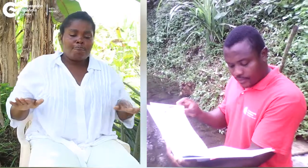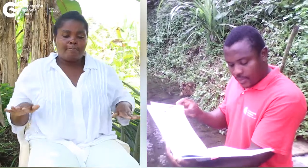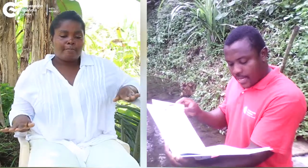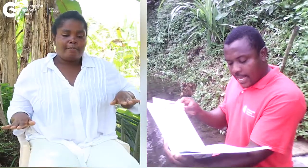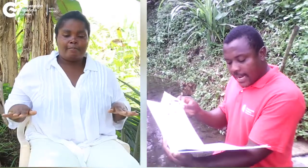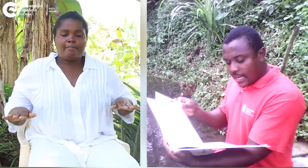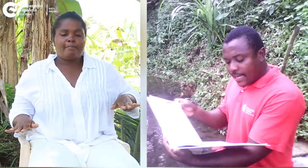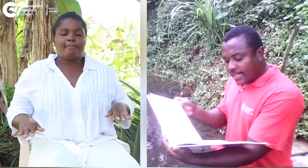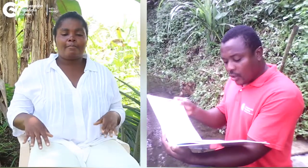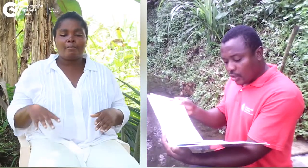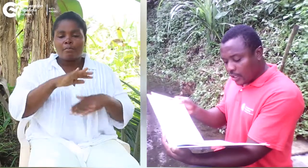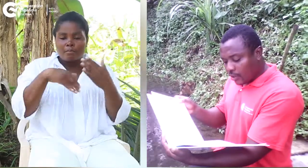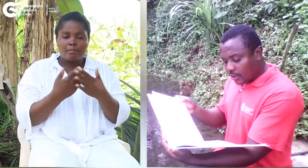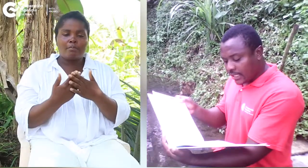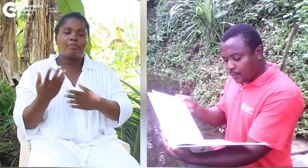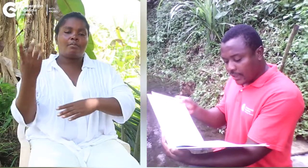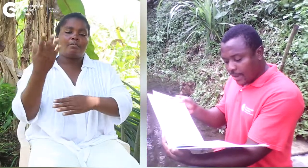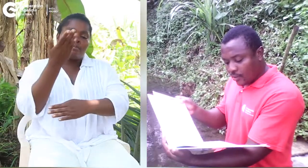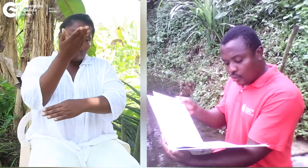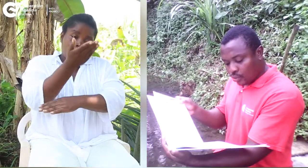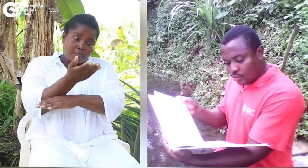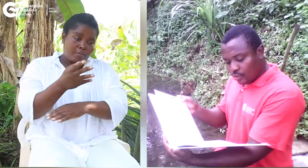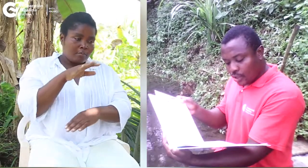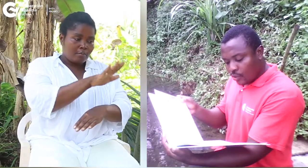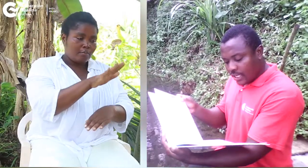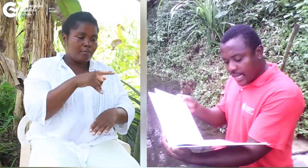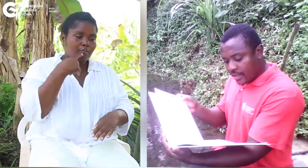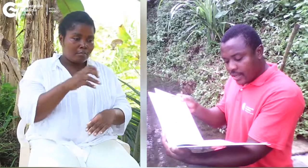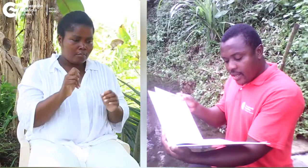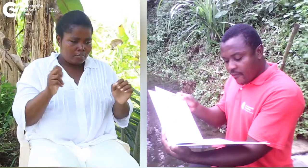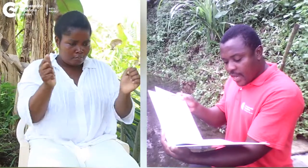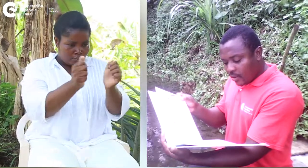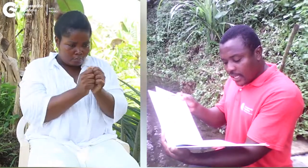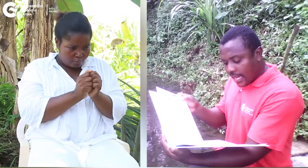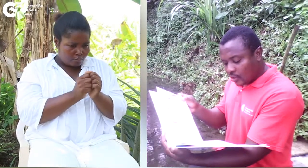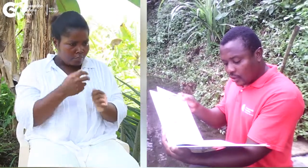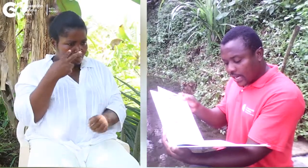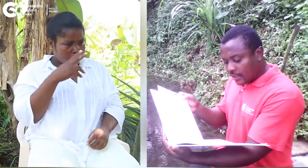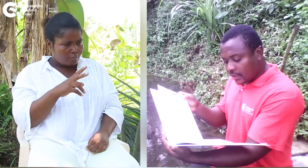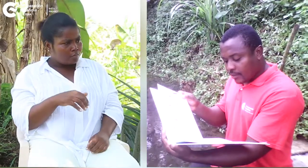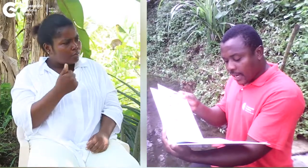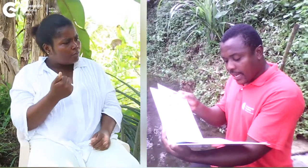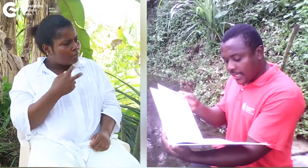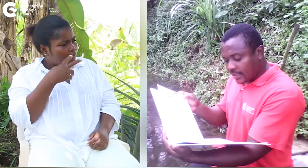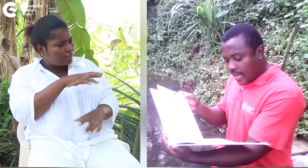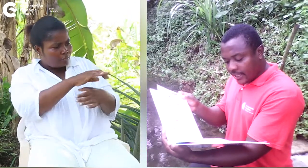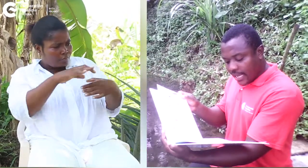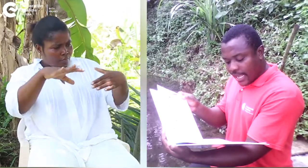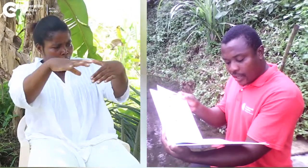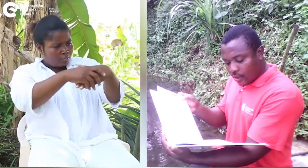Cada mañana Roy y Silo se despertaban juntos y un día vieron que las otras parejas hacían algo que